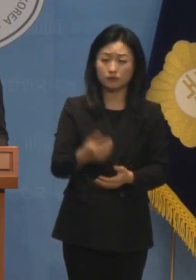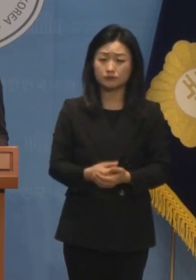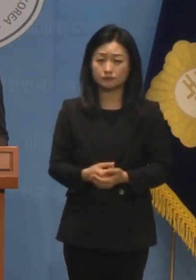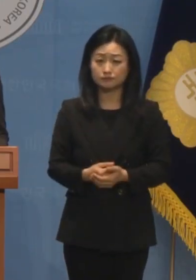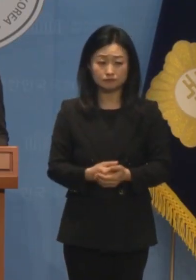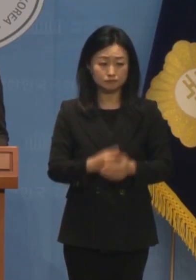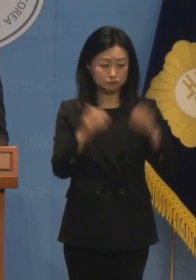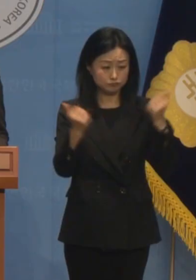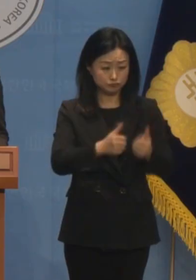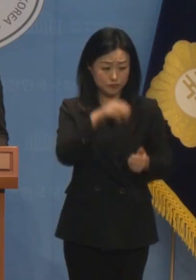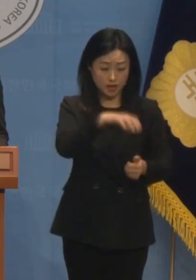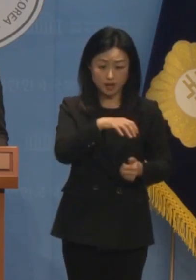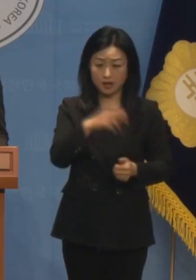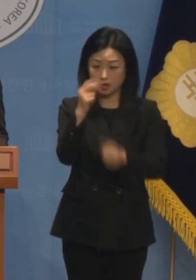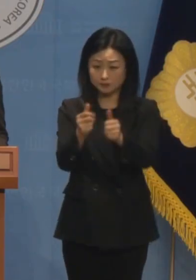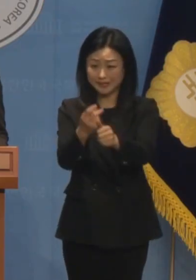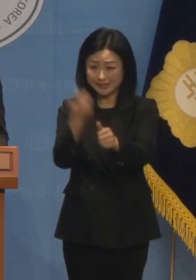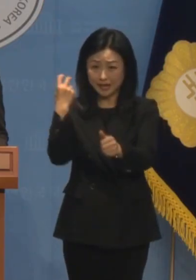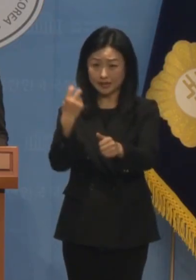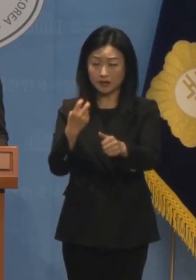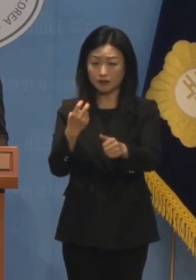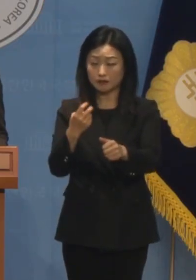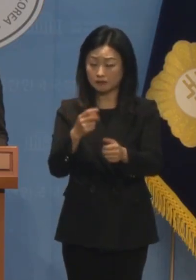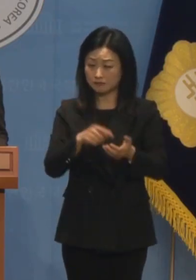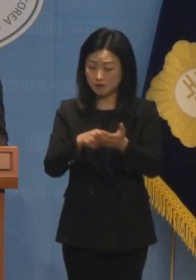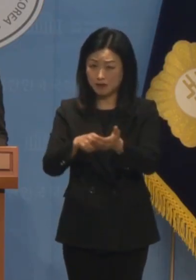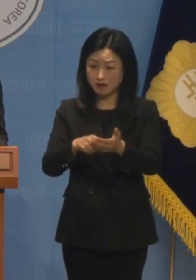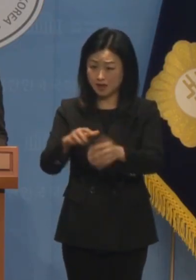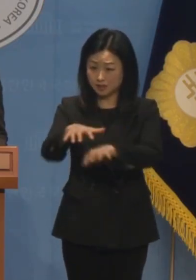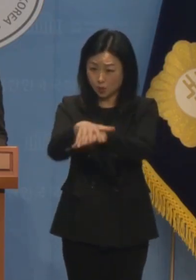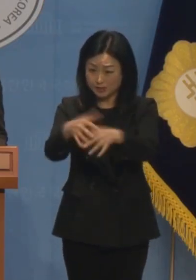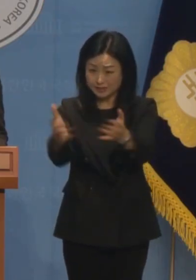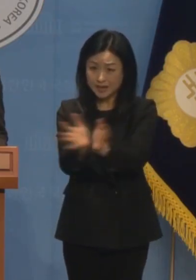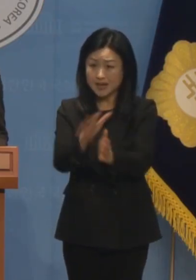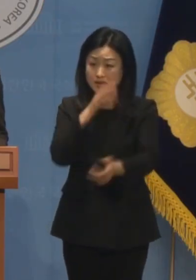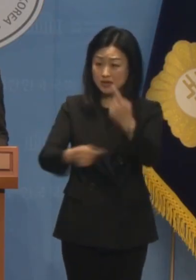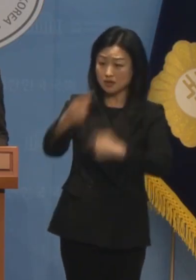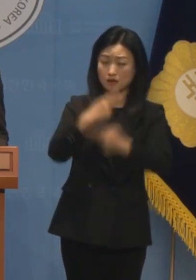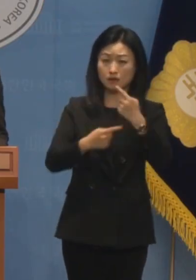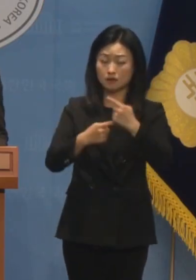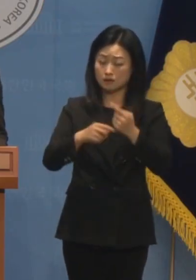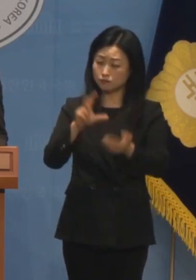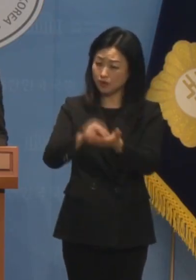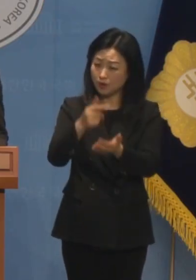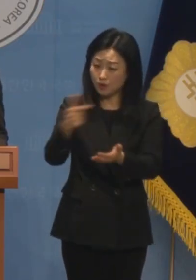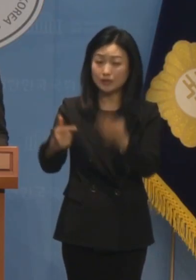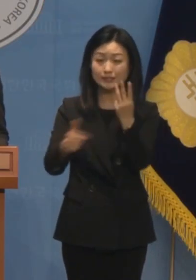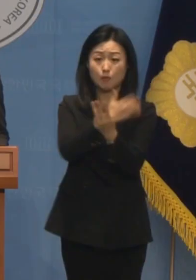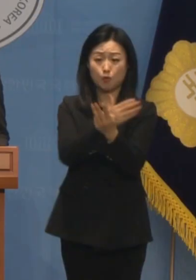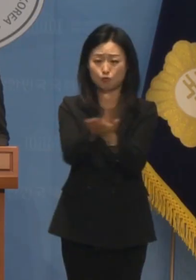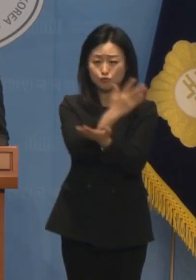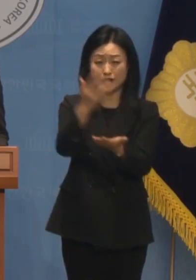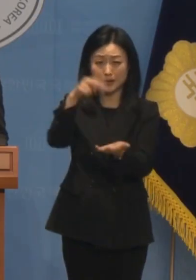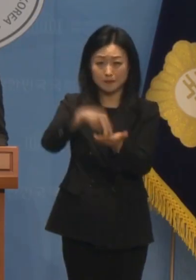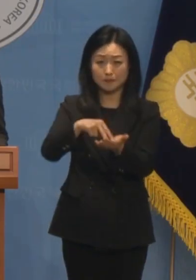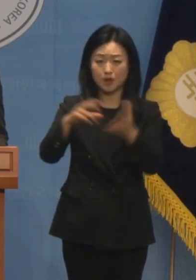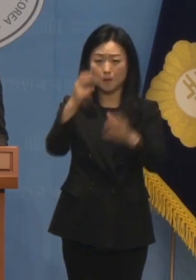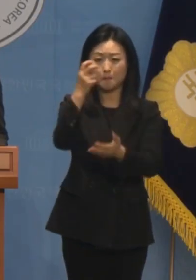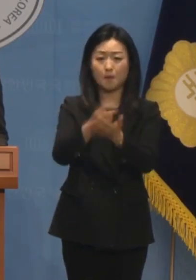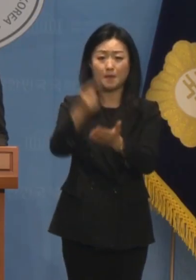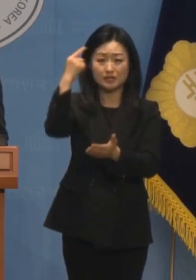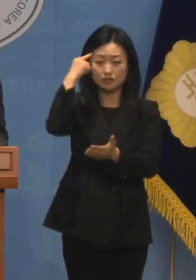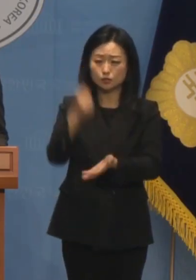반발하겠다는 것도 기가 막힙니다 삼권분립이라는 헌법 정신부터 존중하십시오